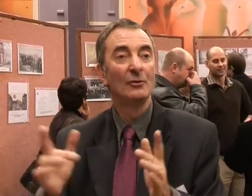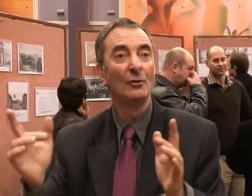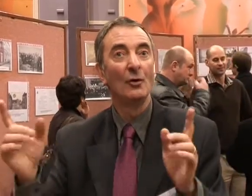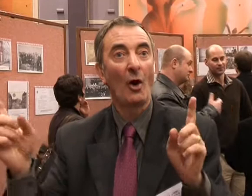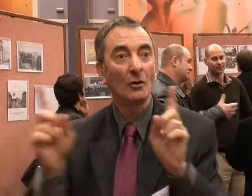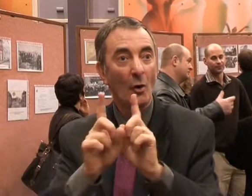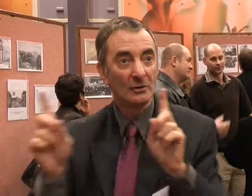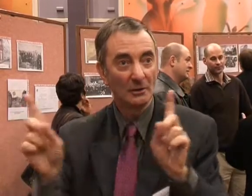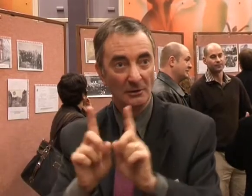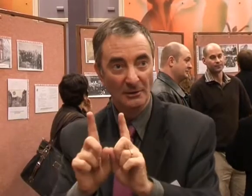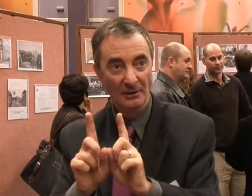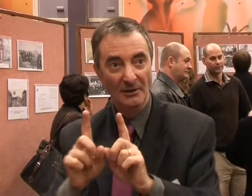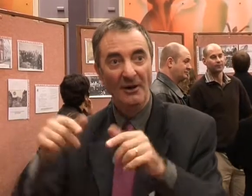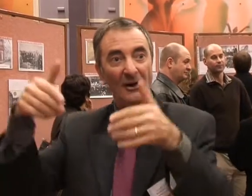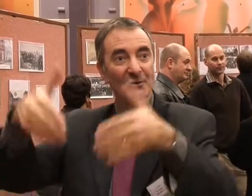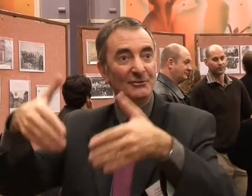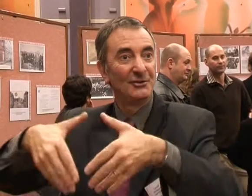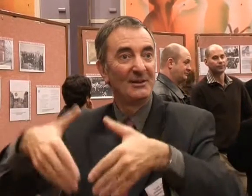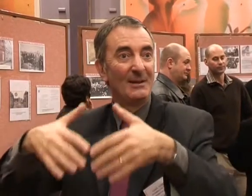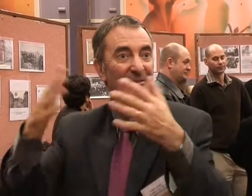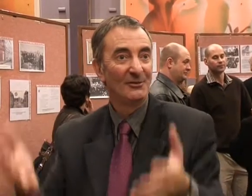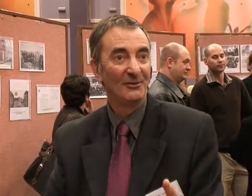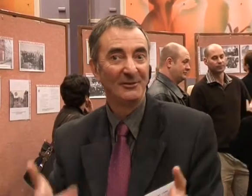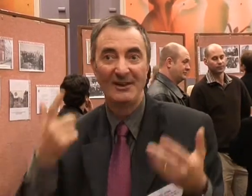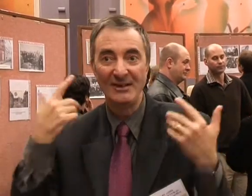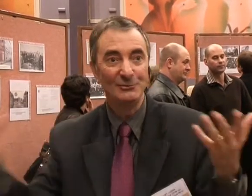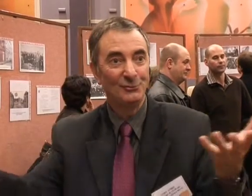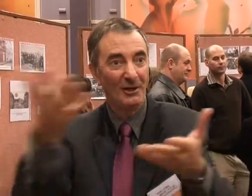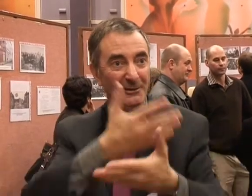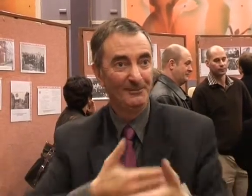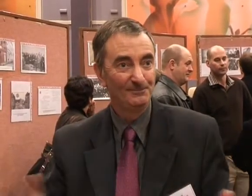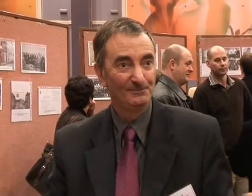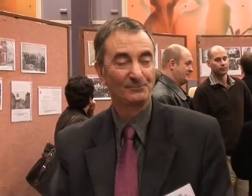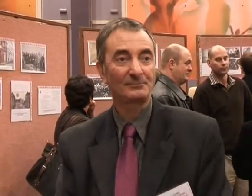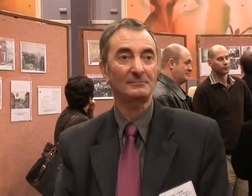comme un point de retrouvailles, de rencontres, où les gens puissent venir échanger ensemble.